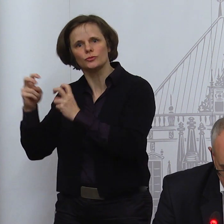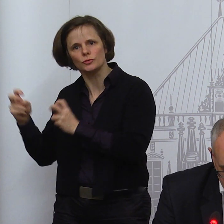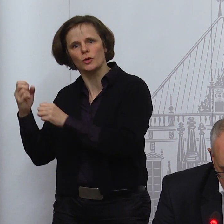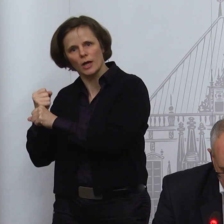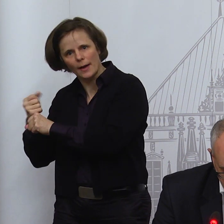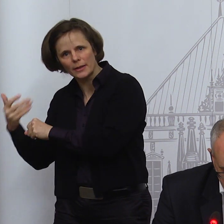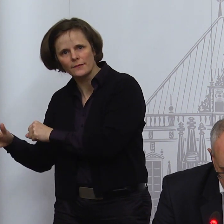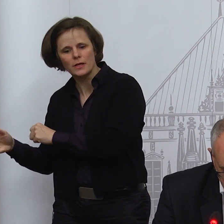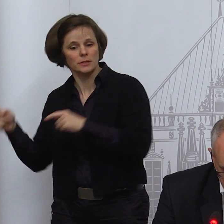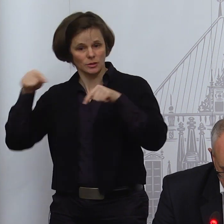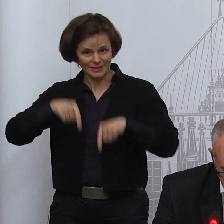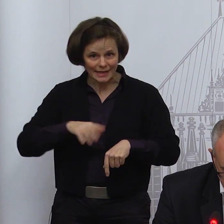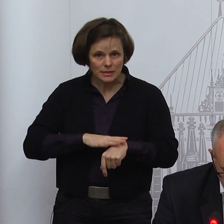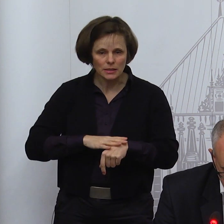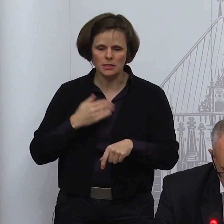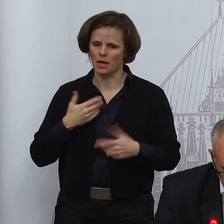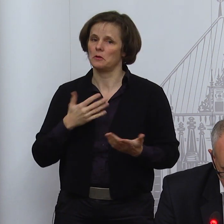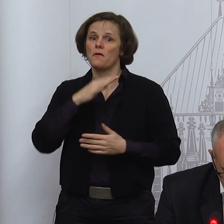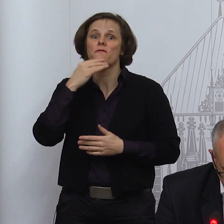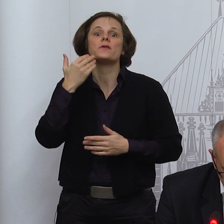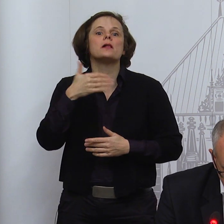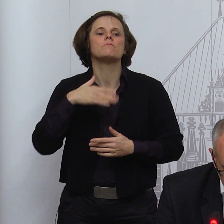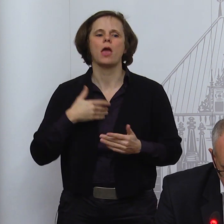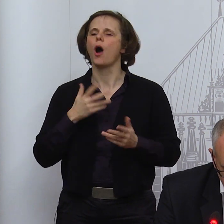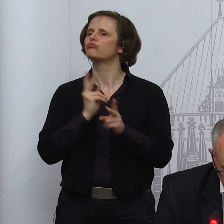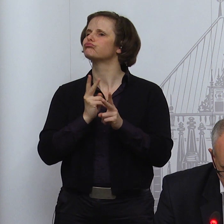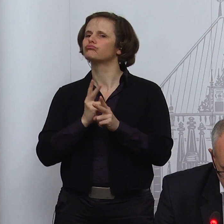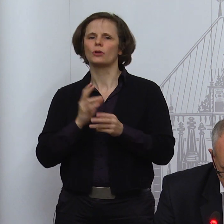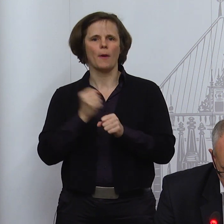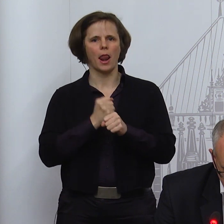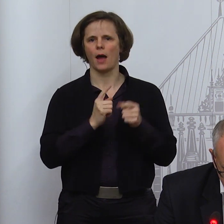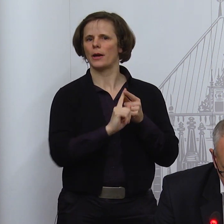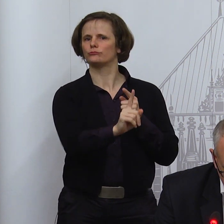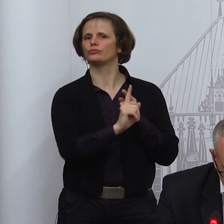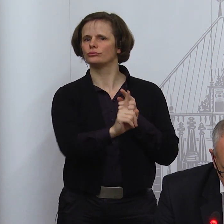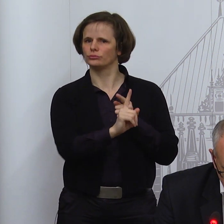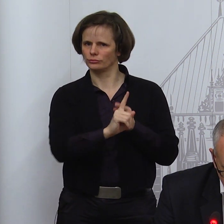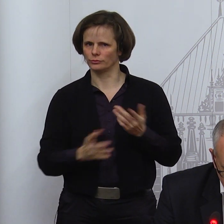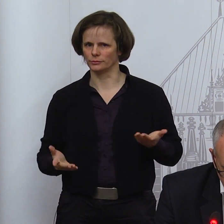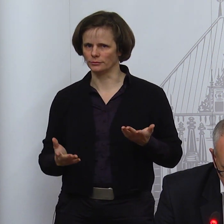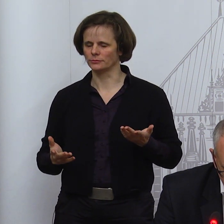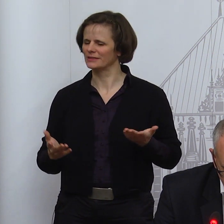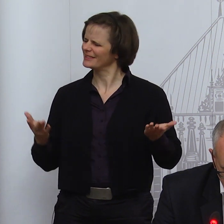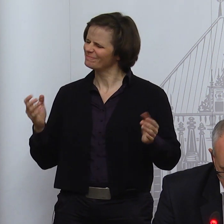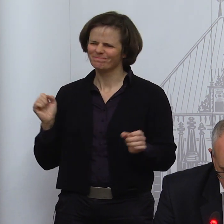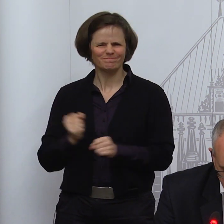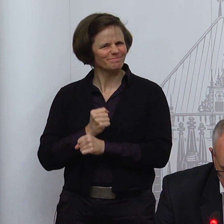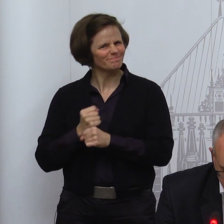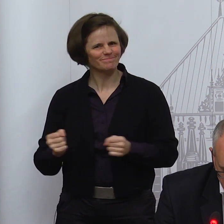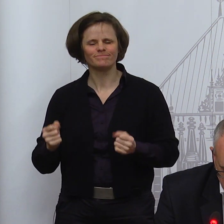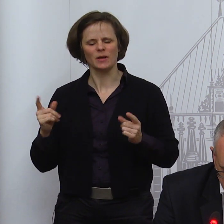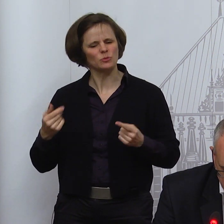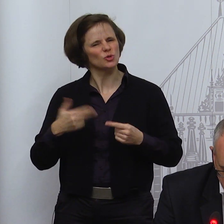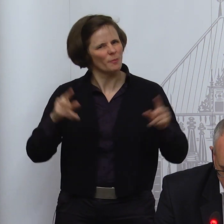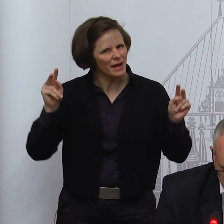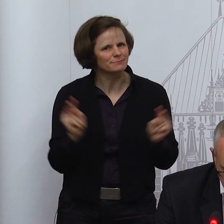helfen da nicht weiter und haben tatsächlich jetzt eine Pflicht vereinbart. Und Arbeitgeber müssen Homeoffice überall